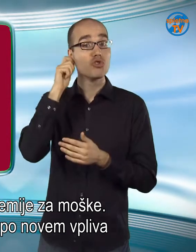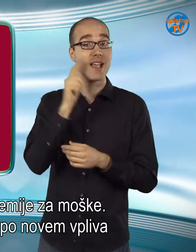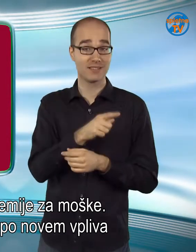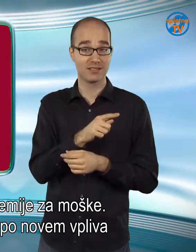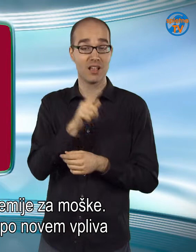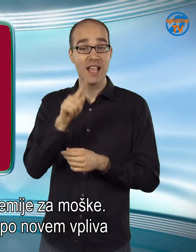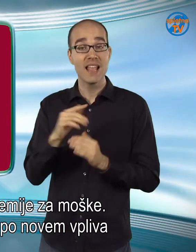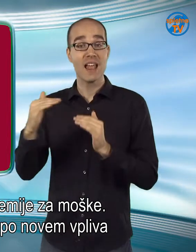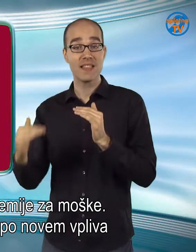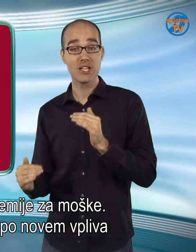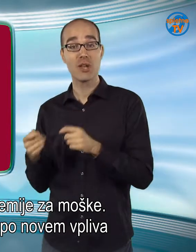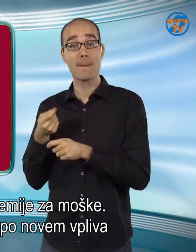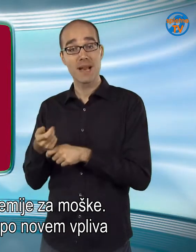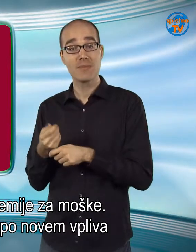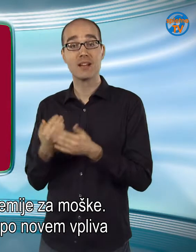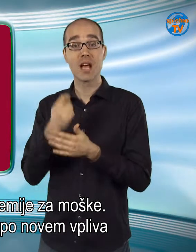moške.